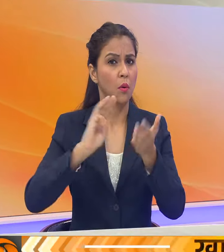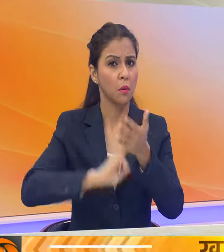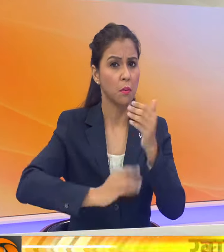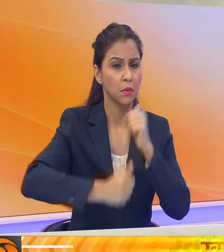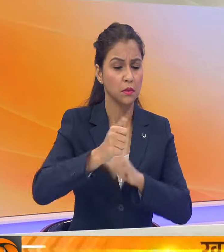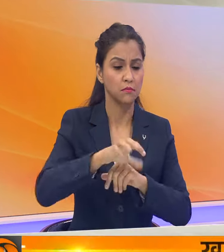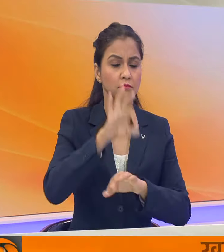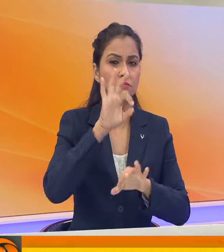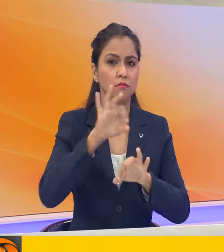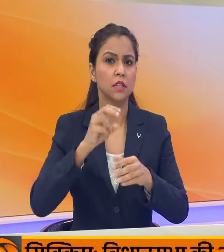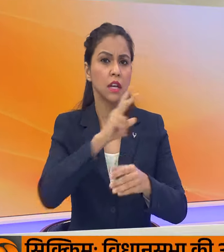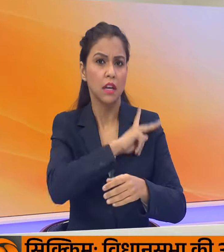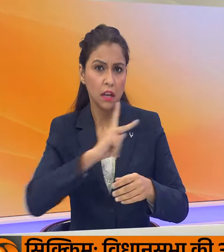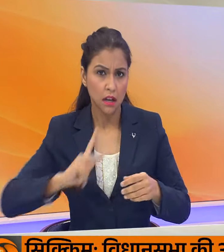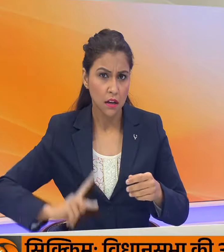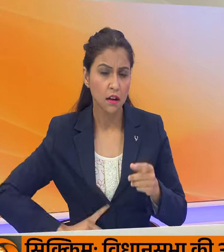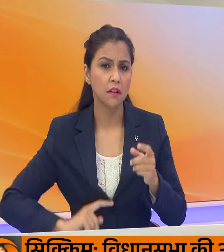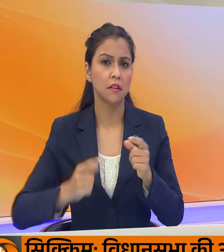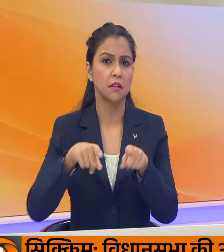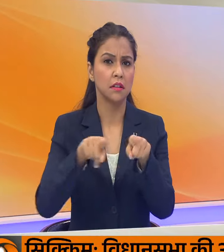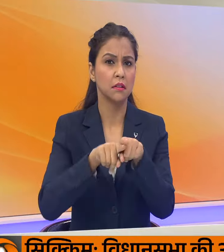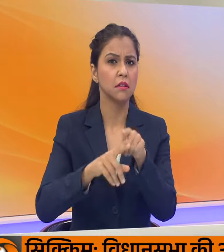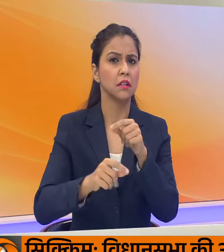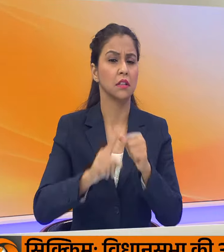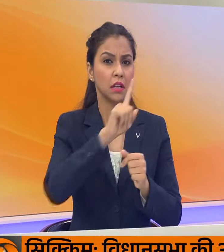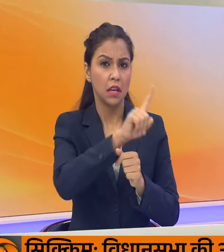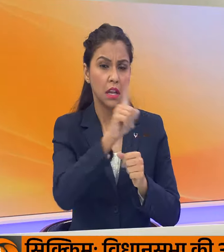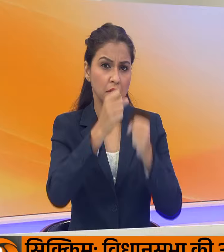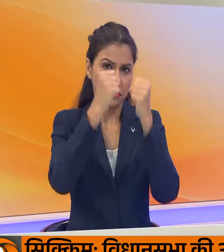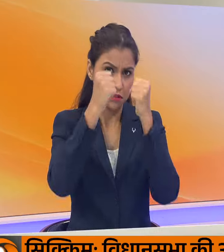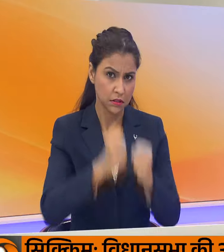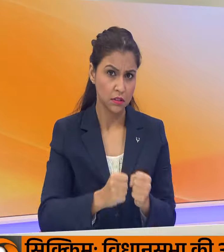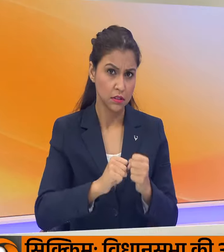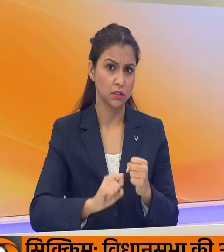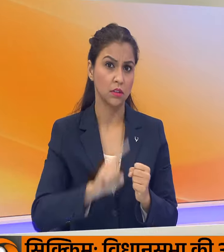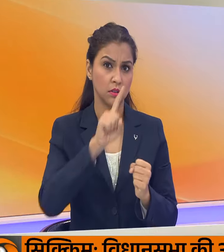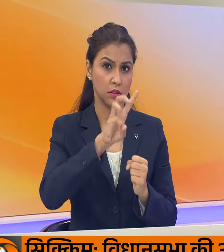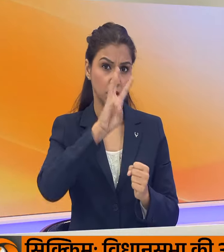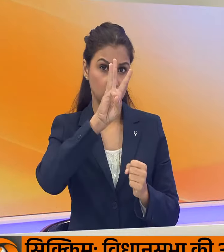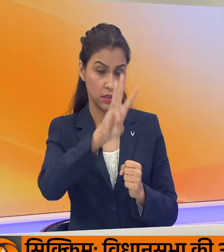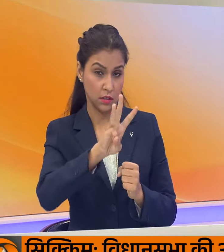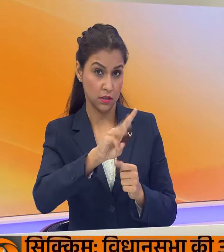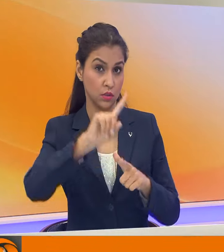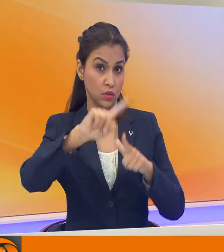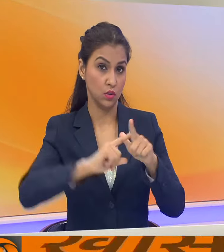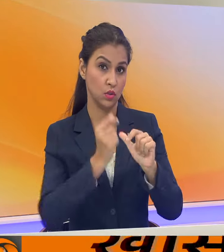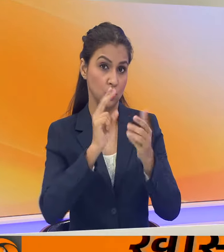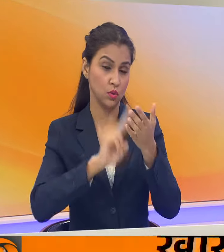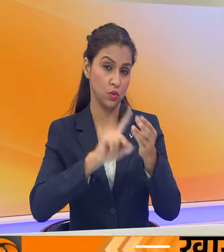चुनी जाने वाली करनाटक विधान परिशत की 11 सीटों के लिए चुनाओं 13 जून को होने है